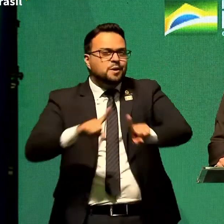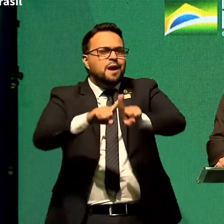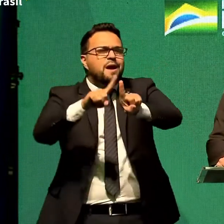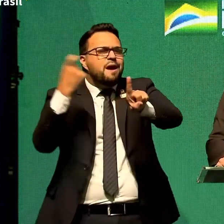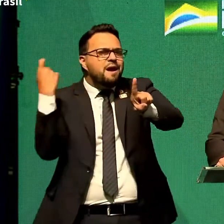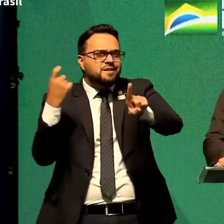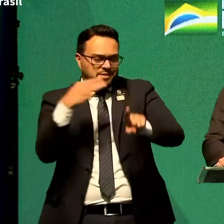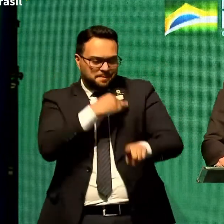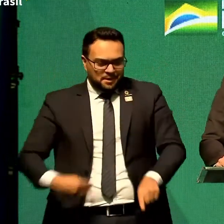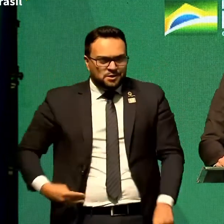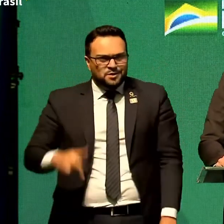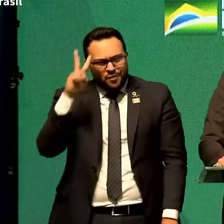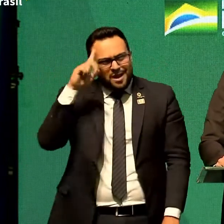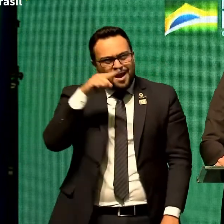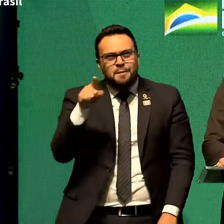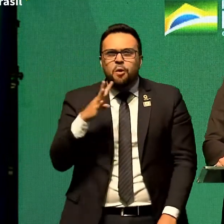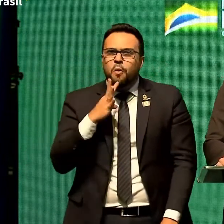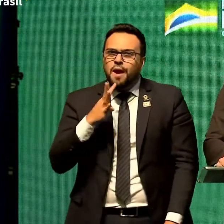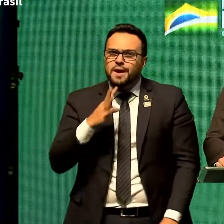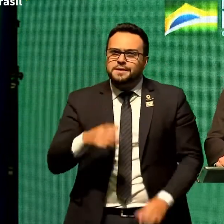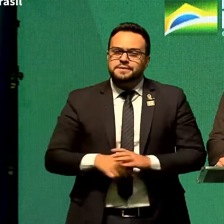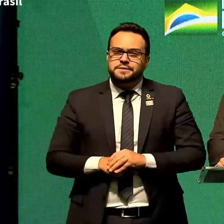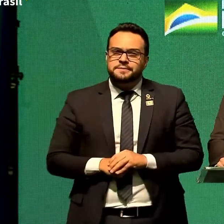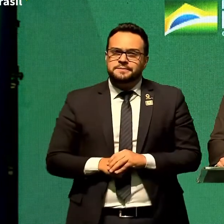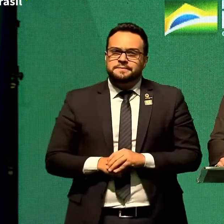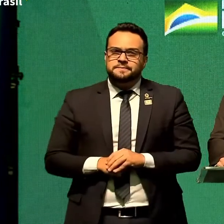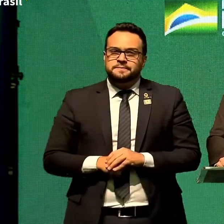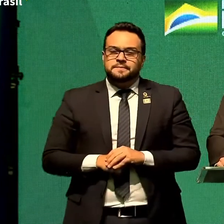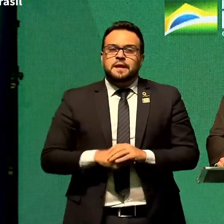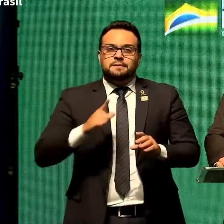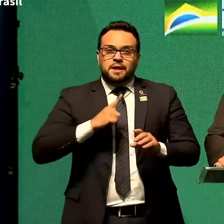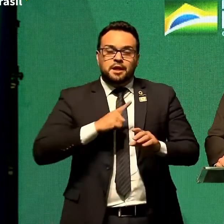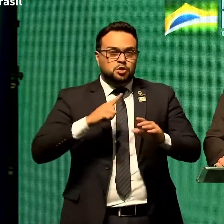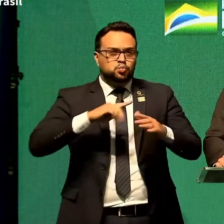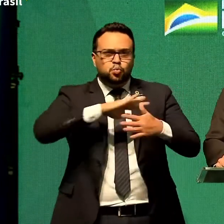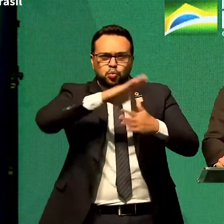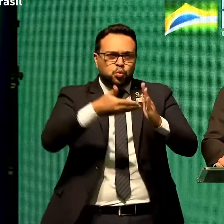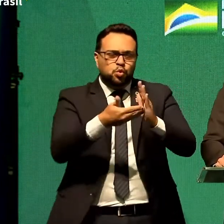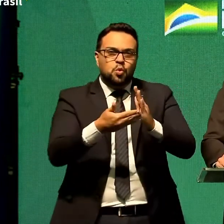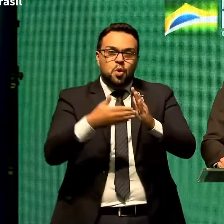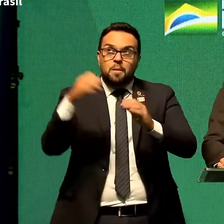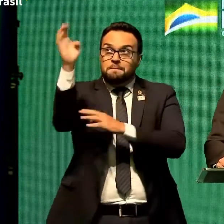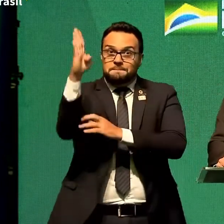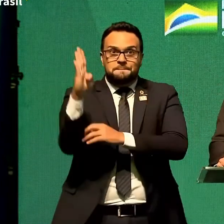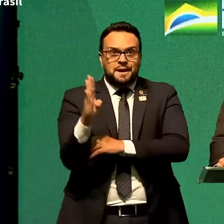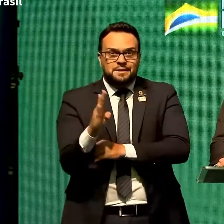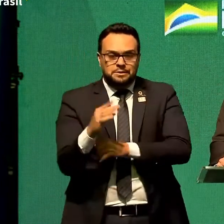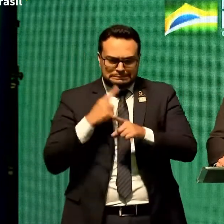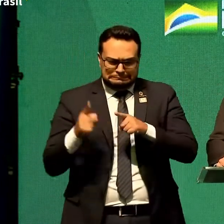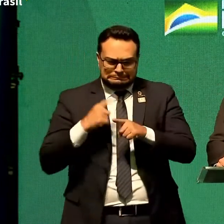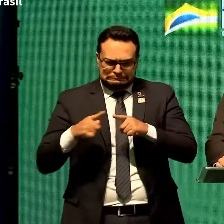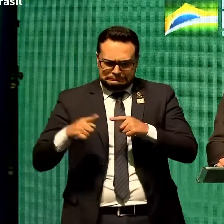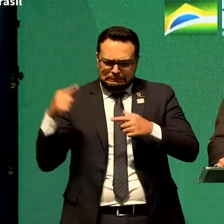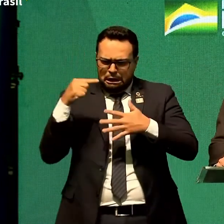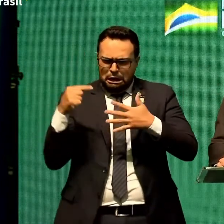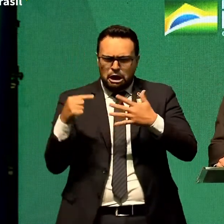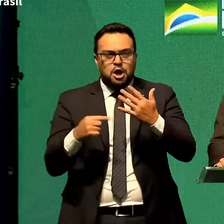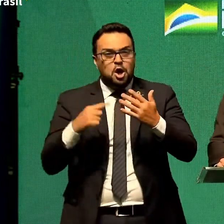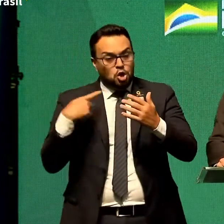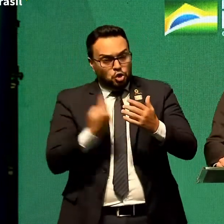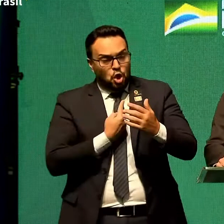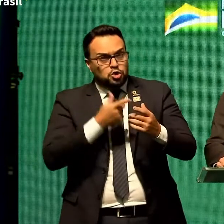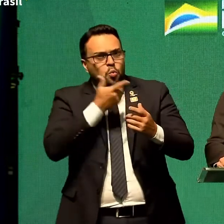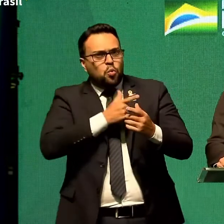Com todos os problemas que o Brasil vem atravessando, nós conseguimos fazer muita coisa, com menos dinheiro,